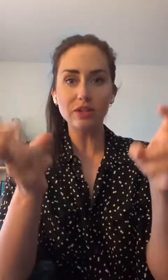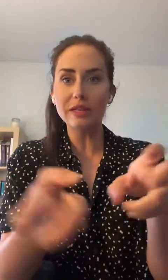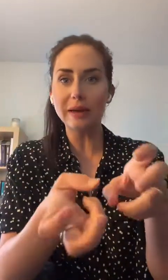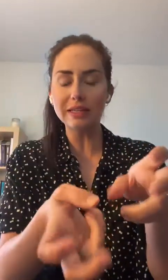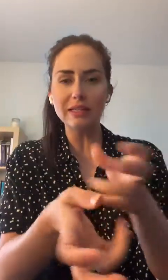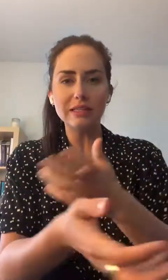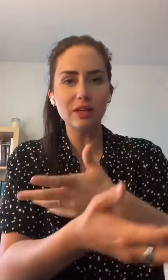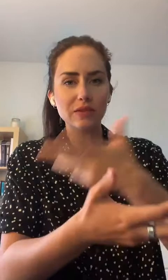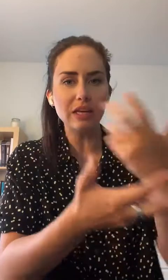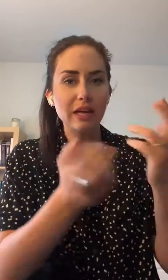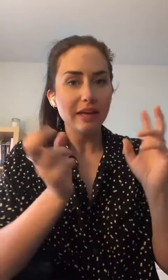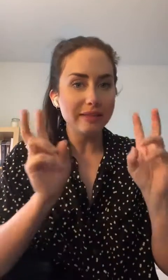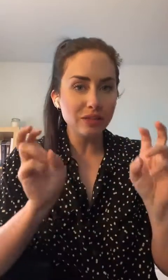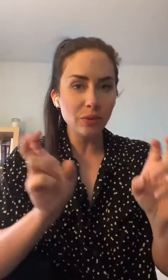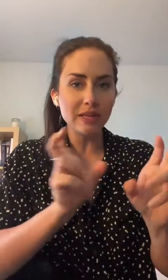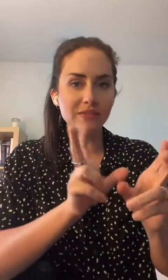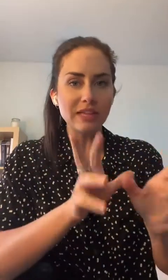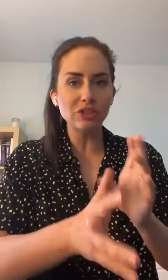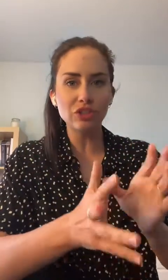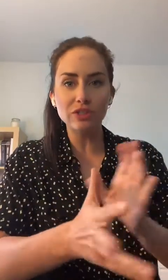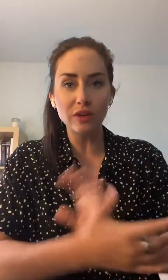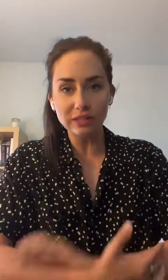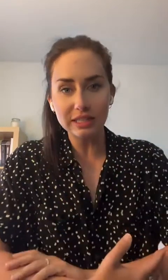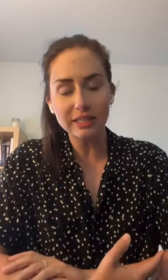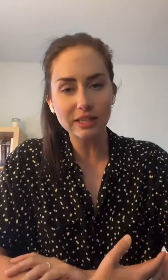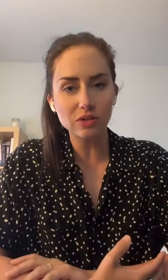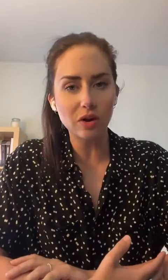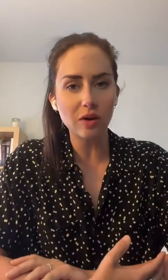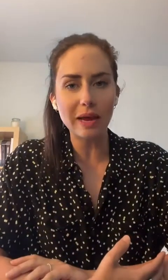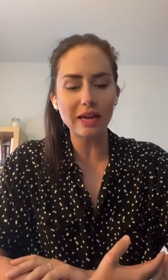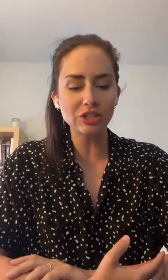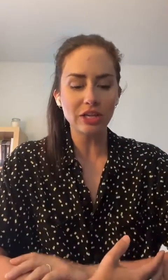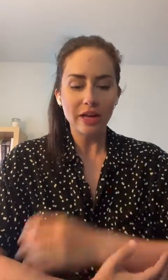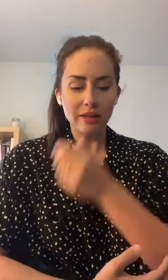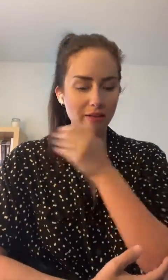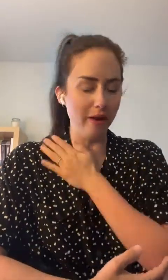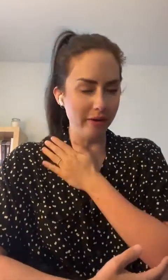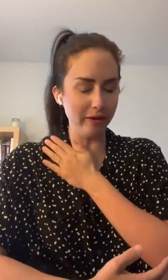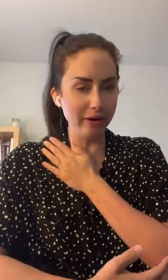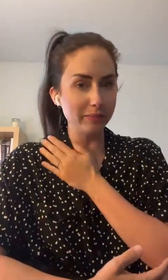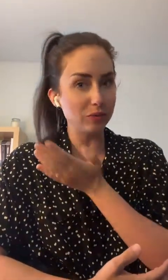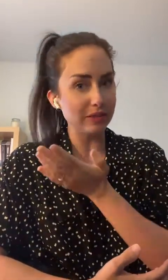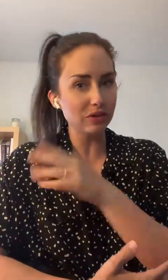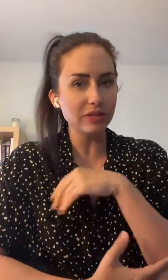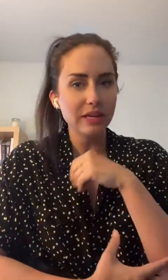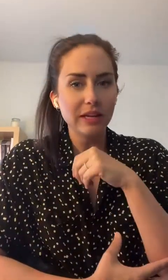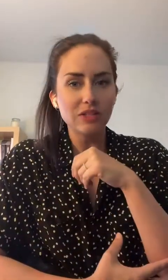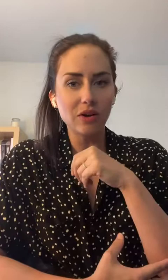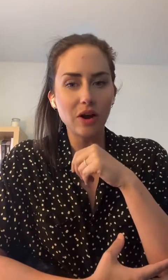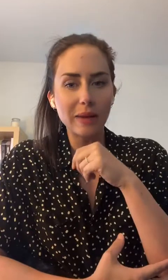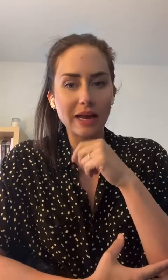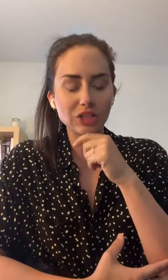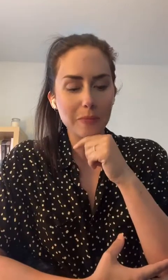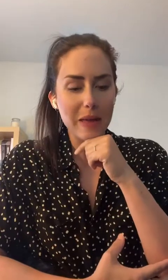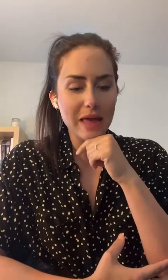'est de démaquiller, c'est de venir nettoyer le visage, c'est souvent ça qui est écrit sur leur emballage, je m'excuse, sur leur emballage, mais